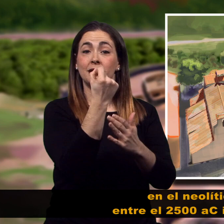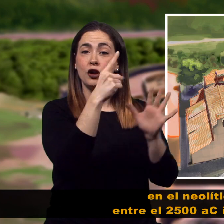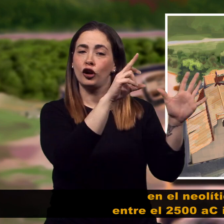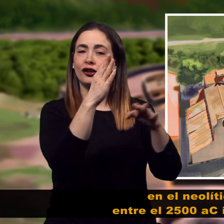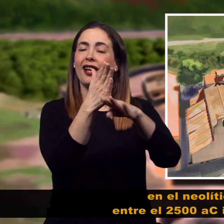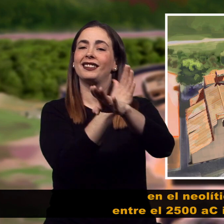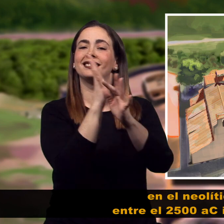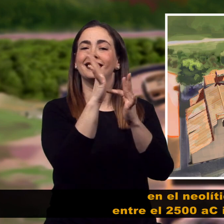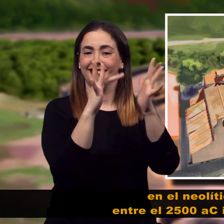el 1.800 abans de Crist.